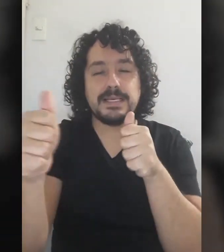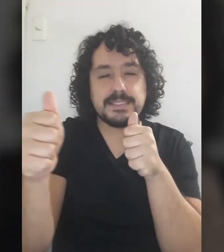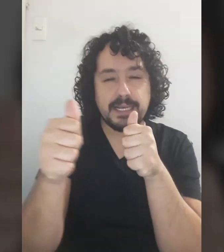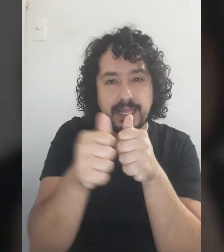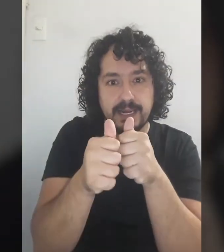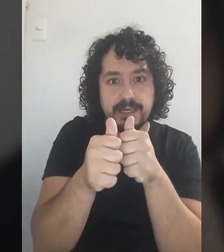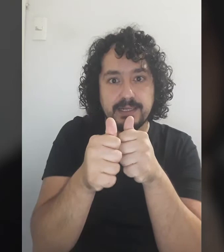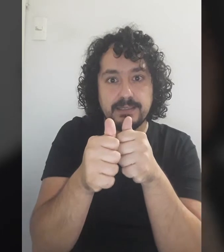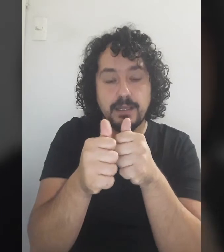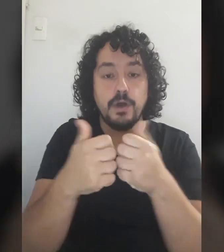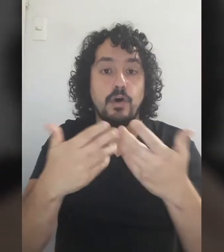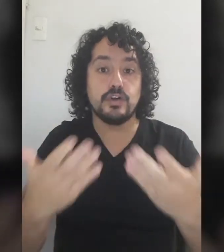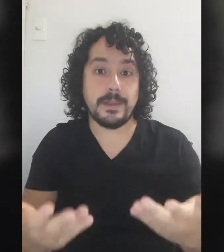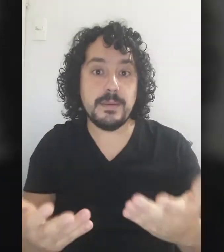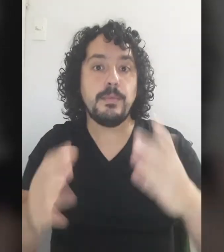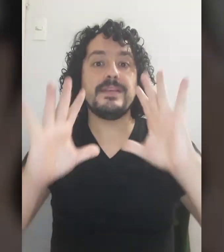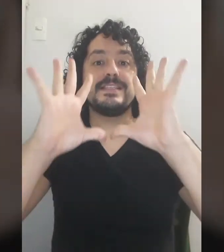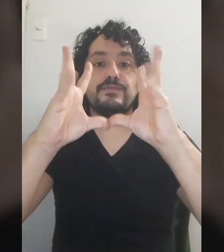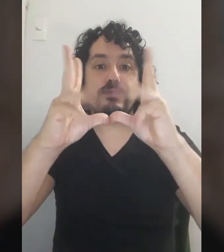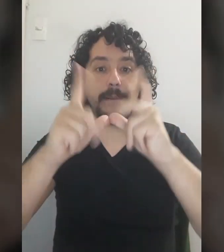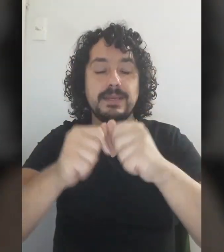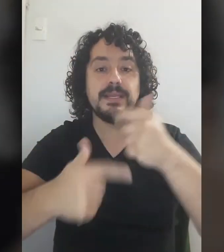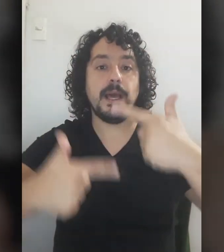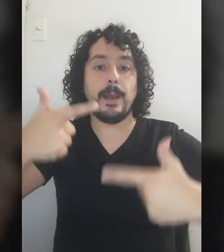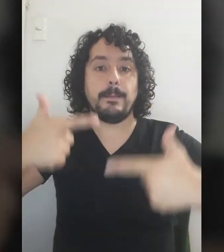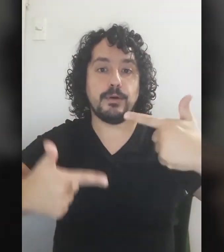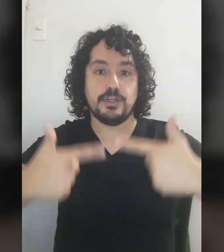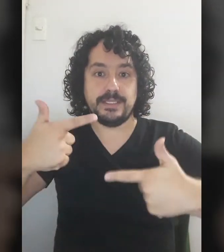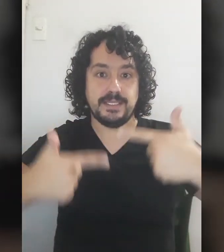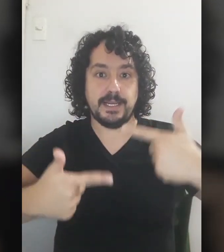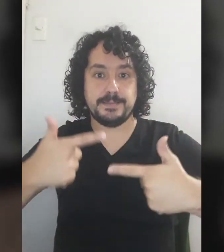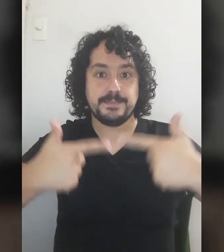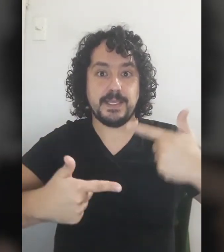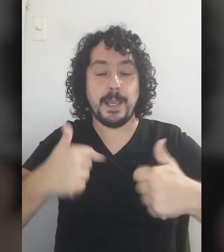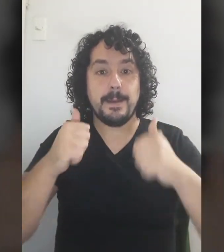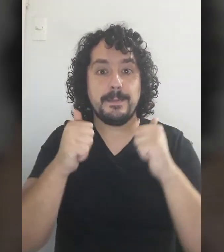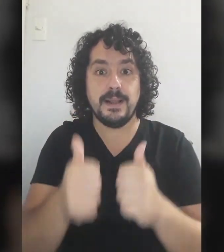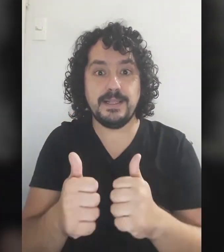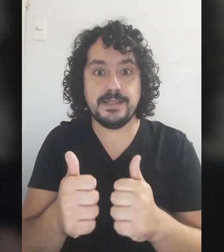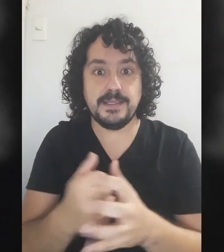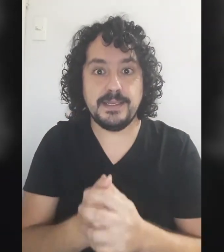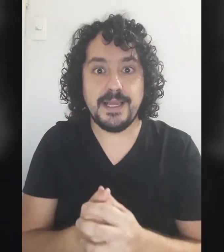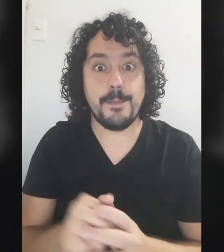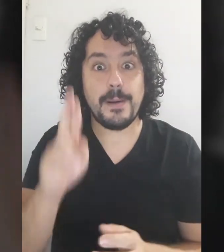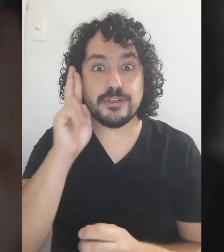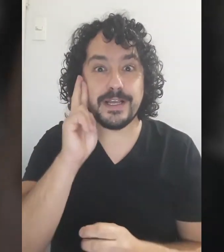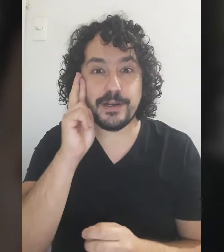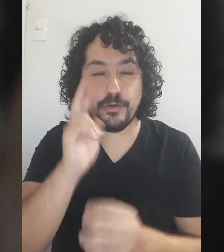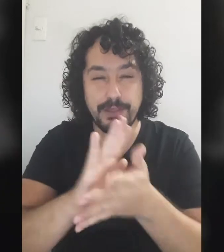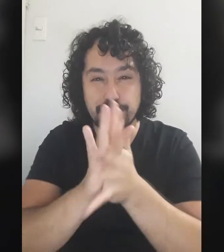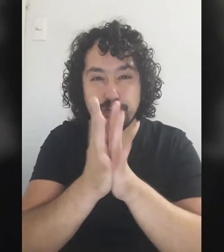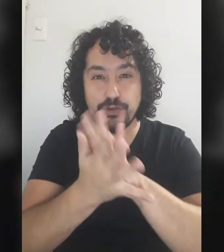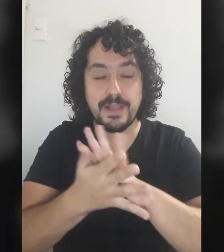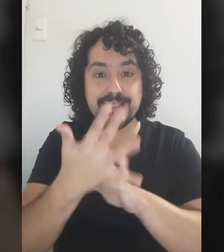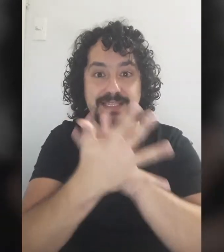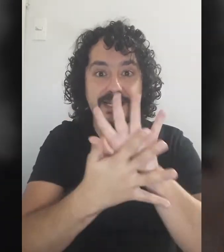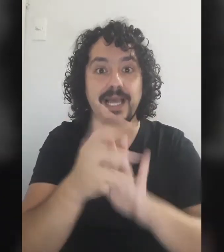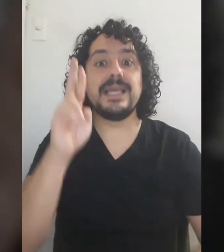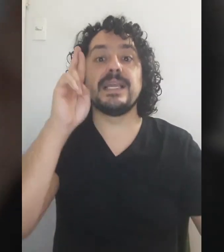cercana O también puede decir Familia política ¿Vale? Vamos a recordar Toda la seña Y